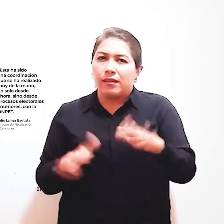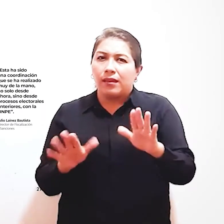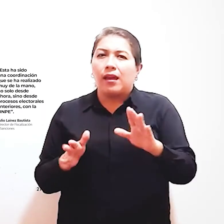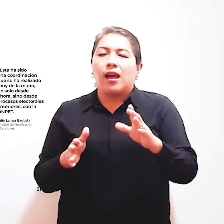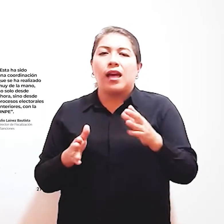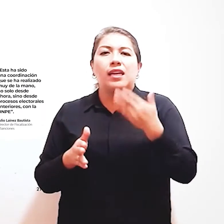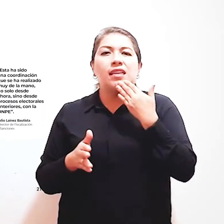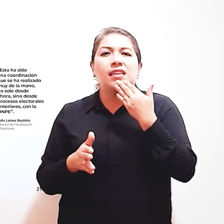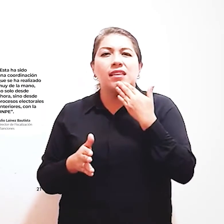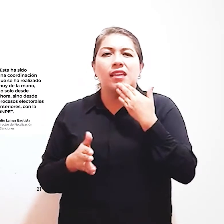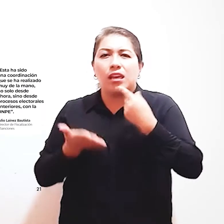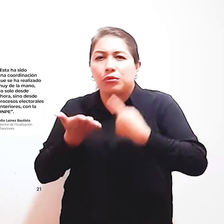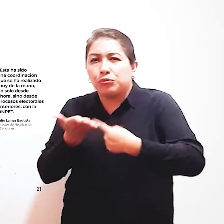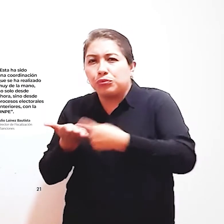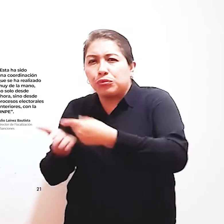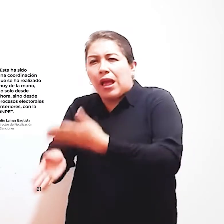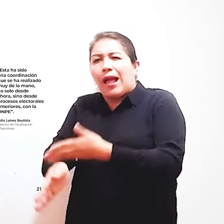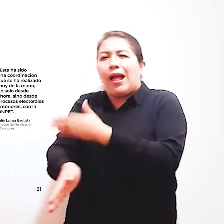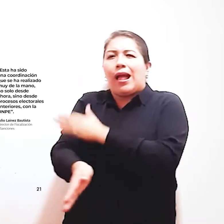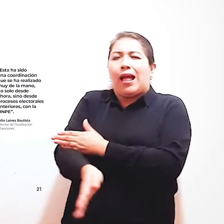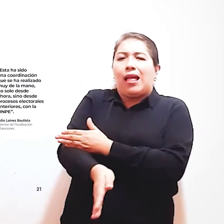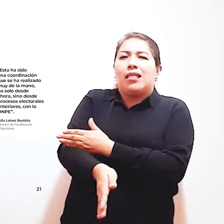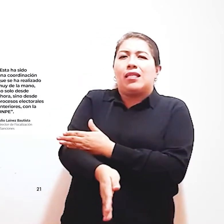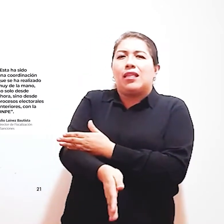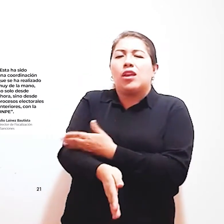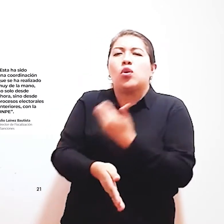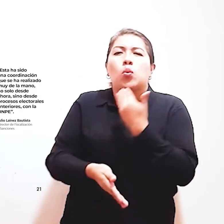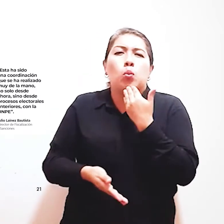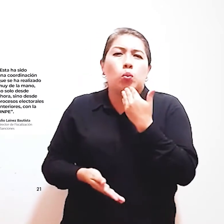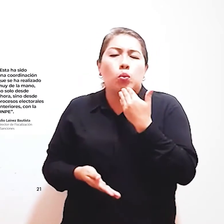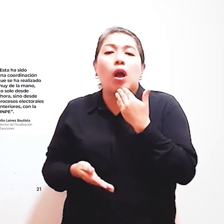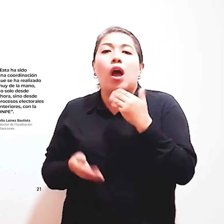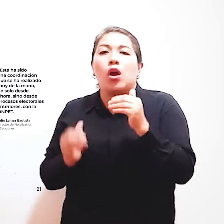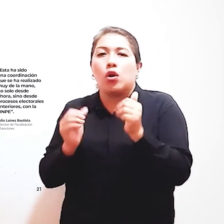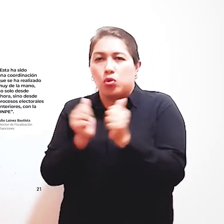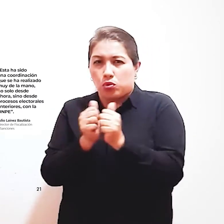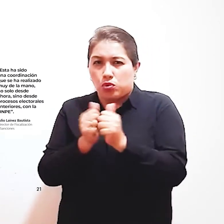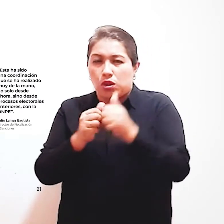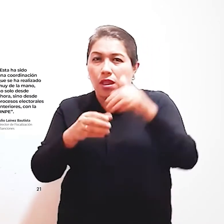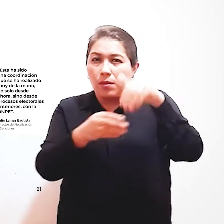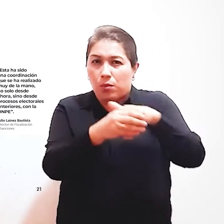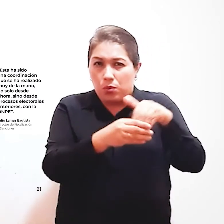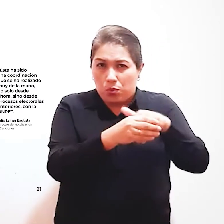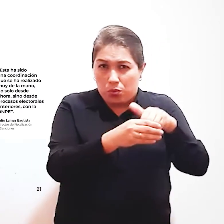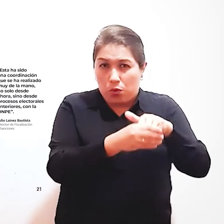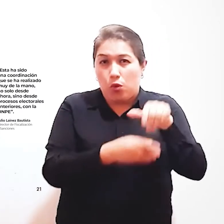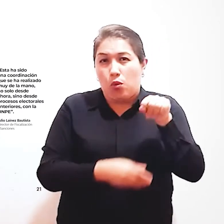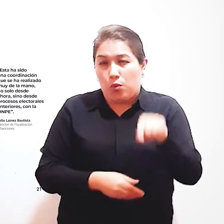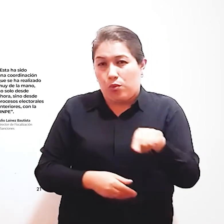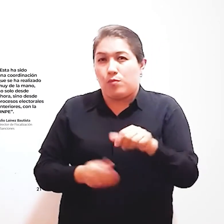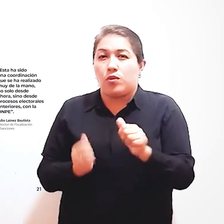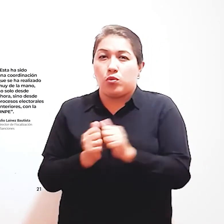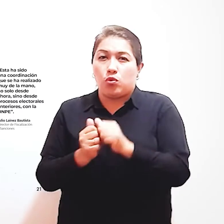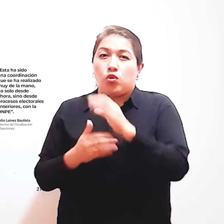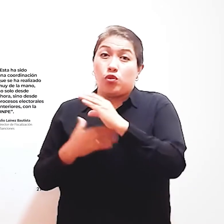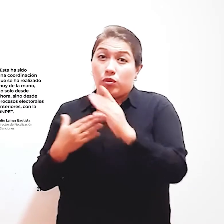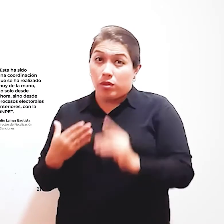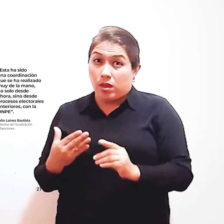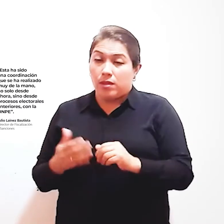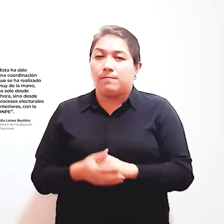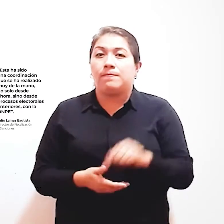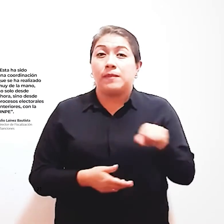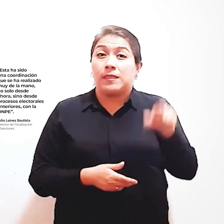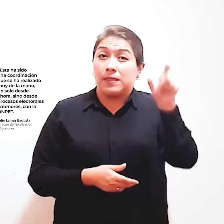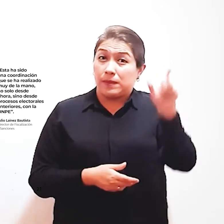coordinación Que se ha realizado Muy de la mano No solo desde ahora Sino desde procesos Electorales anteriores Con la OMP